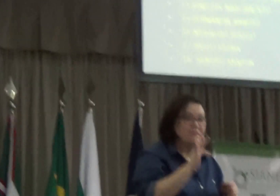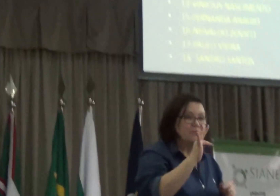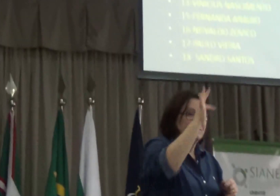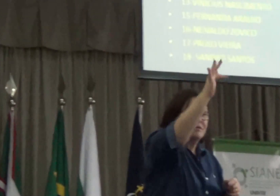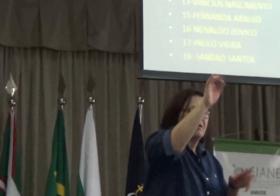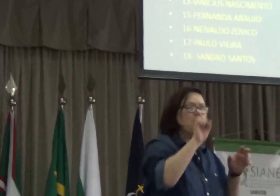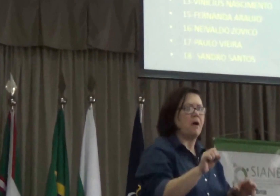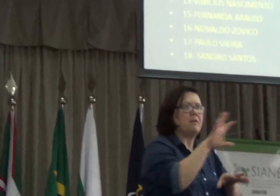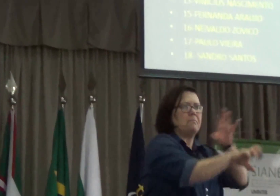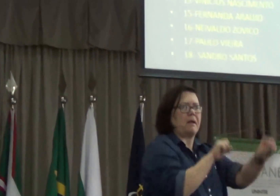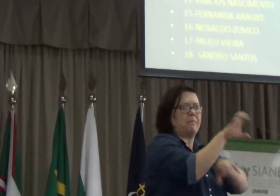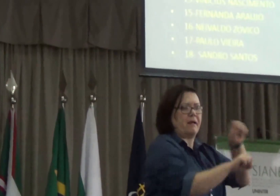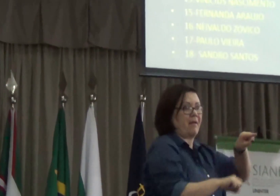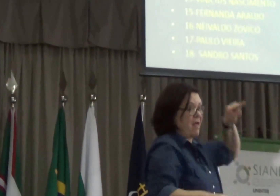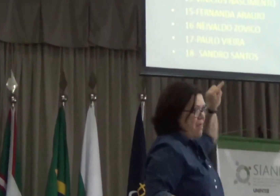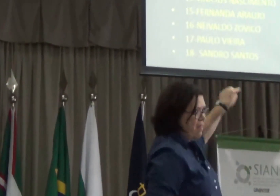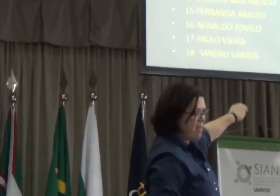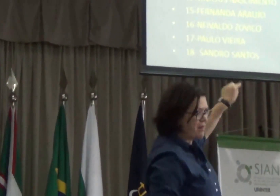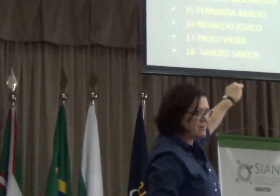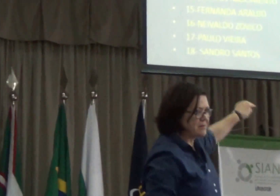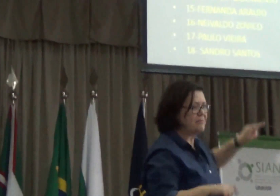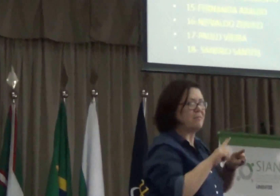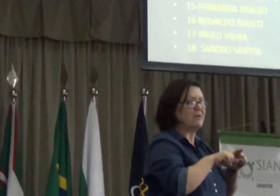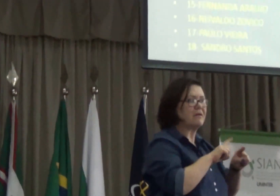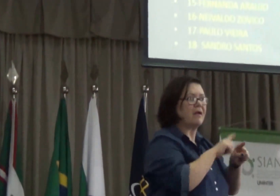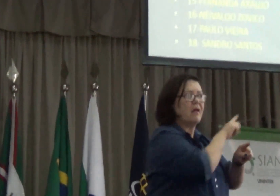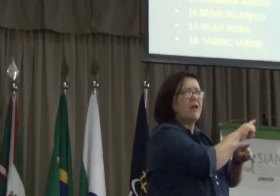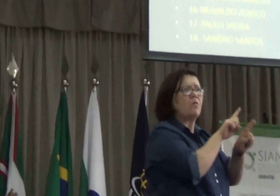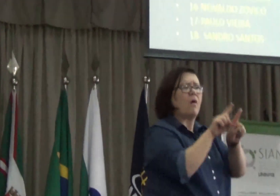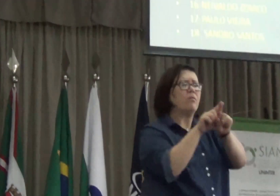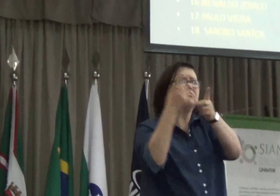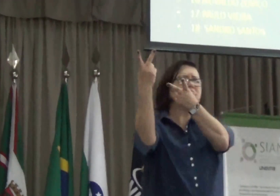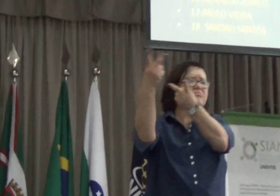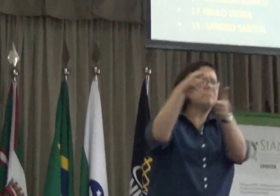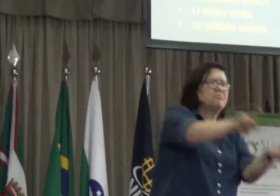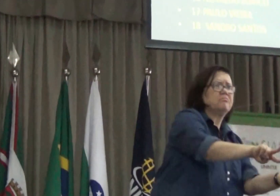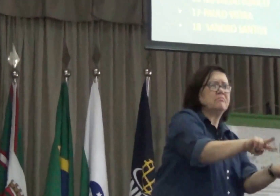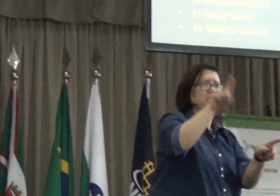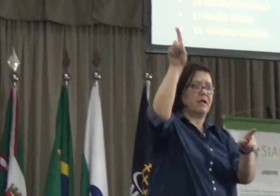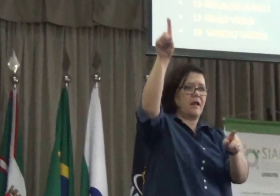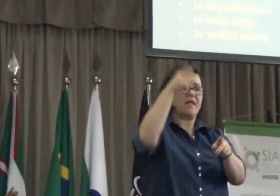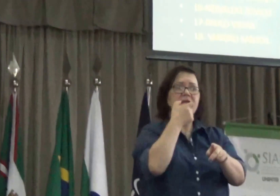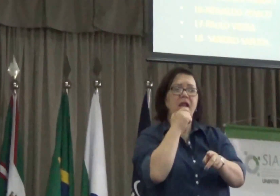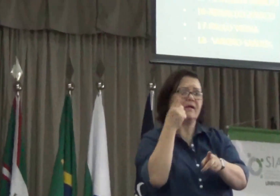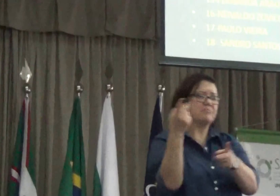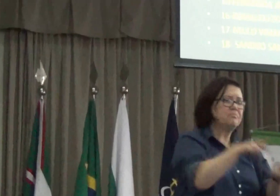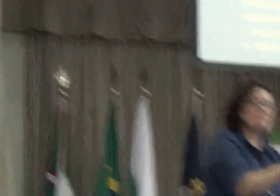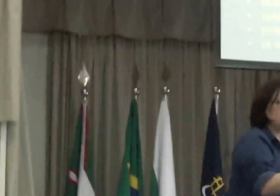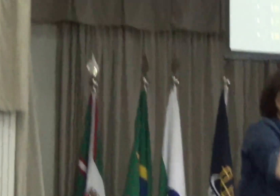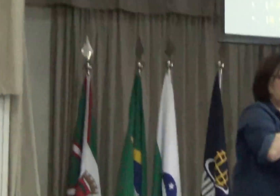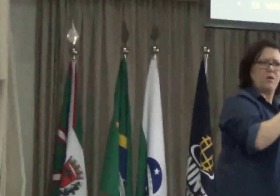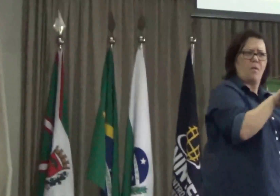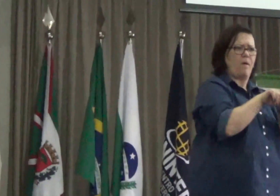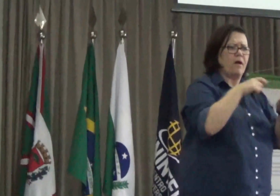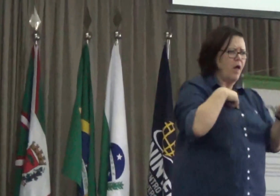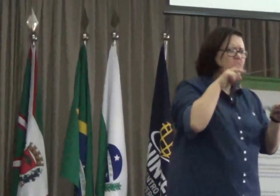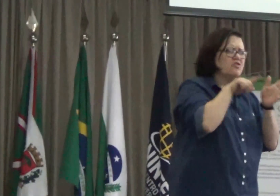importantíssimas na área, né? Então são esses, a nossa liderança surda aí, né? E que